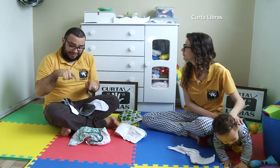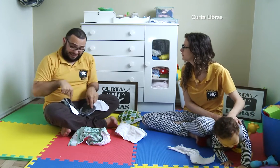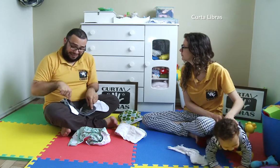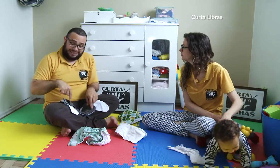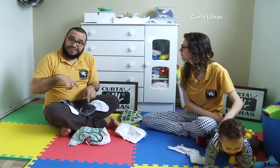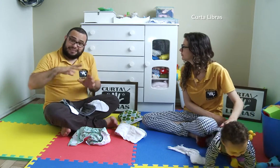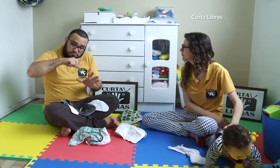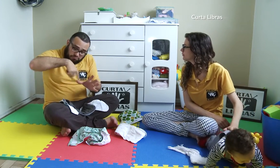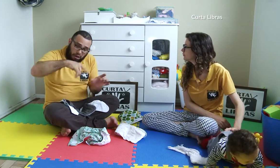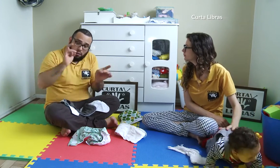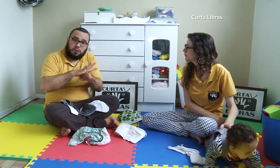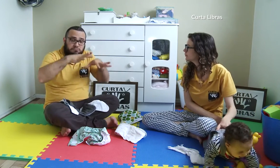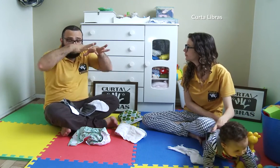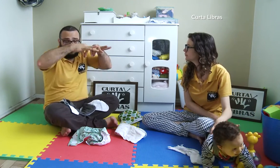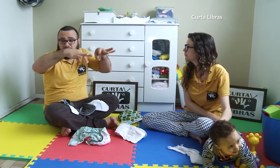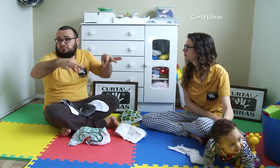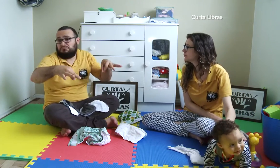E colocar no varal para secar.